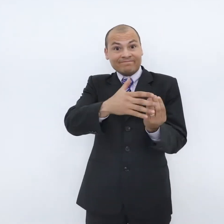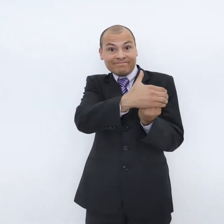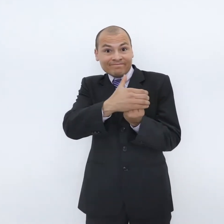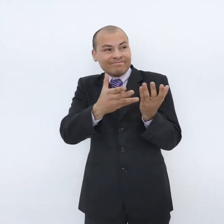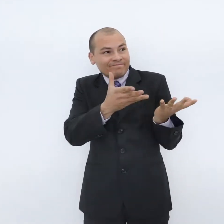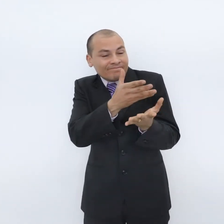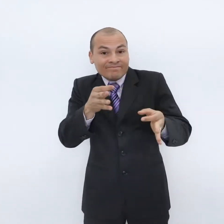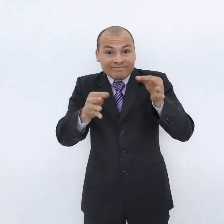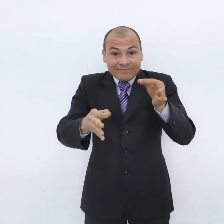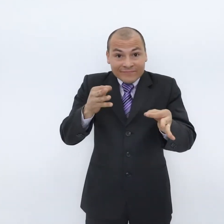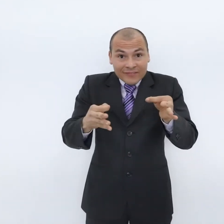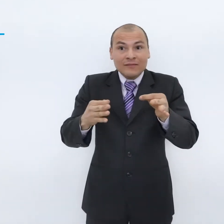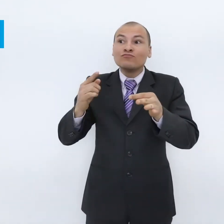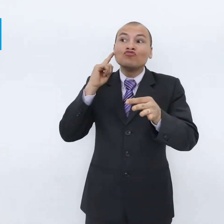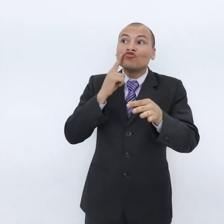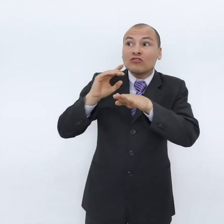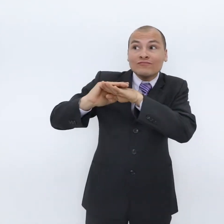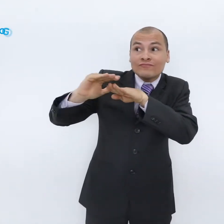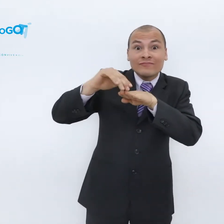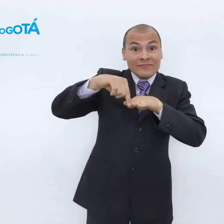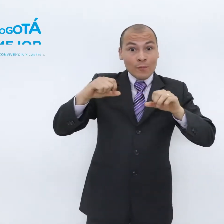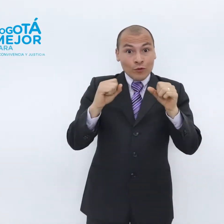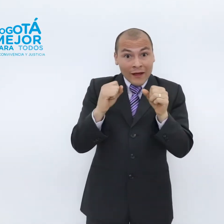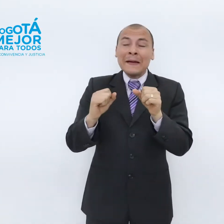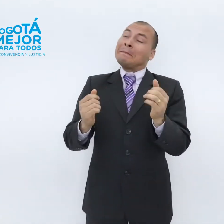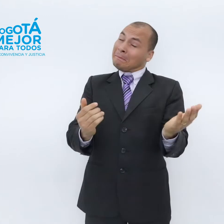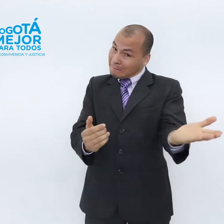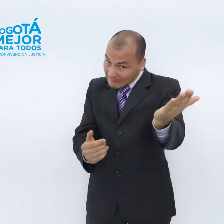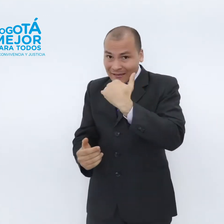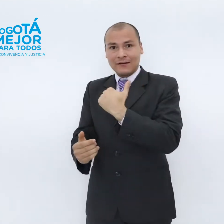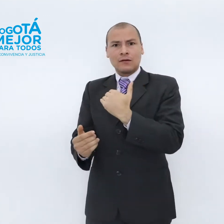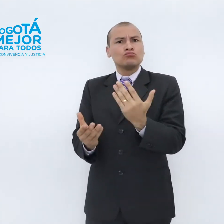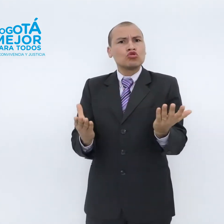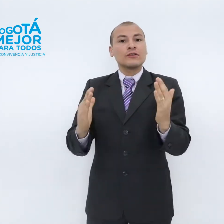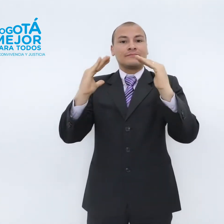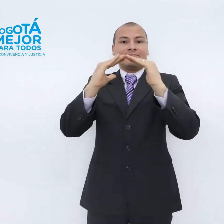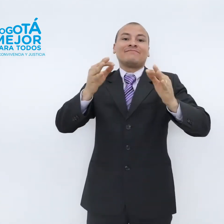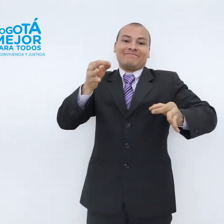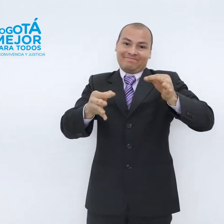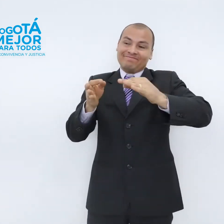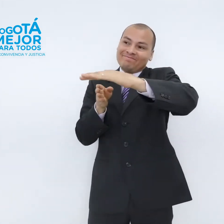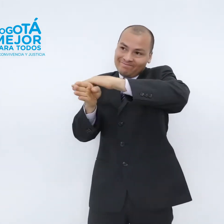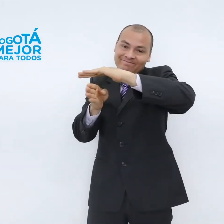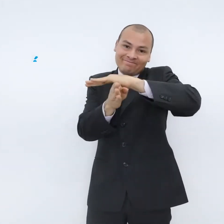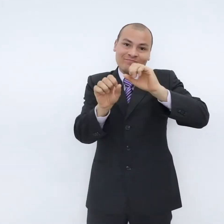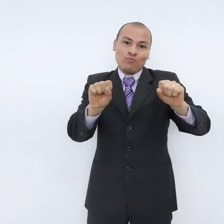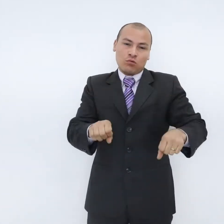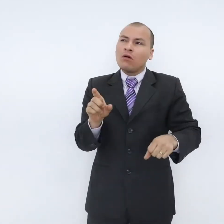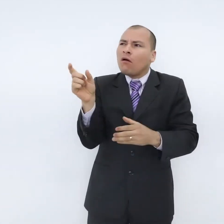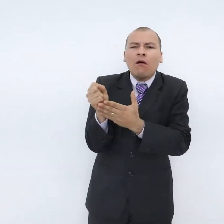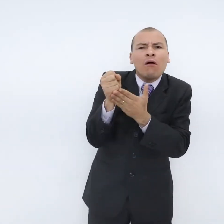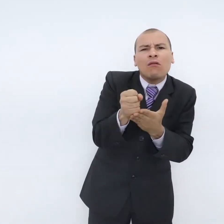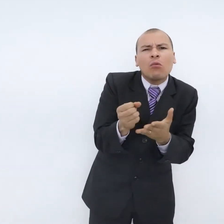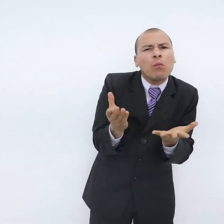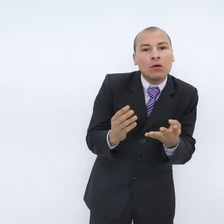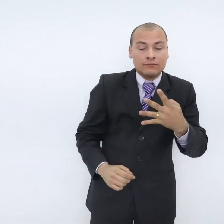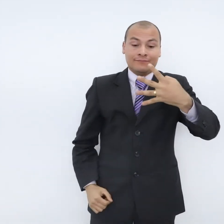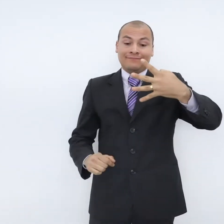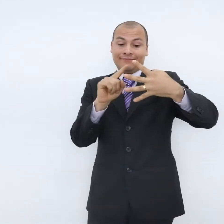La Secretaría Distrital de Seguridad, Convivencia y Justicia invita a la comunidad sorda